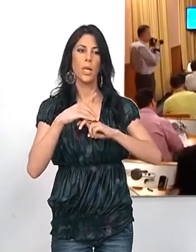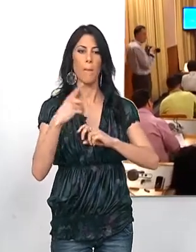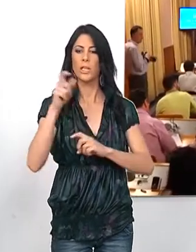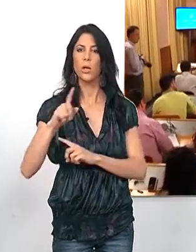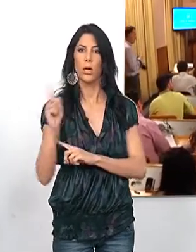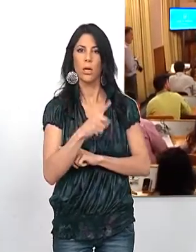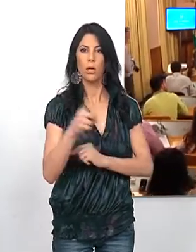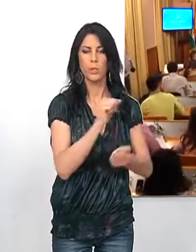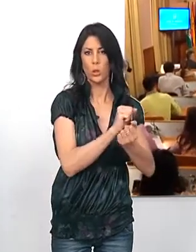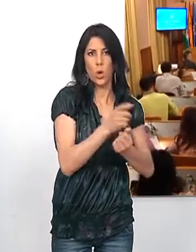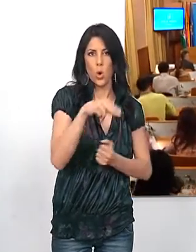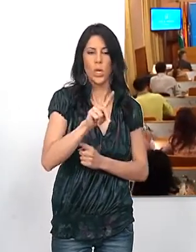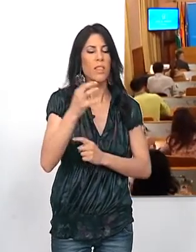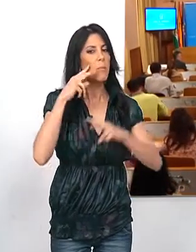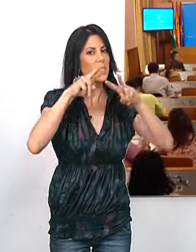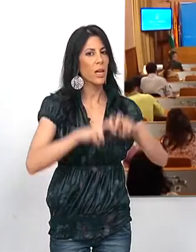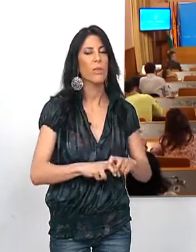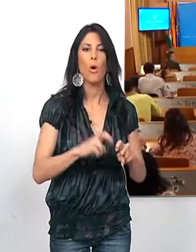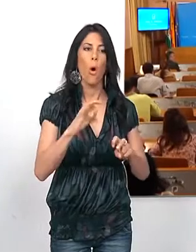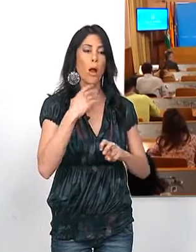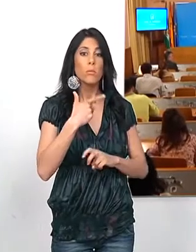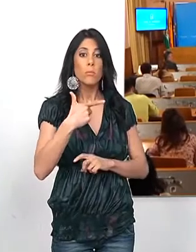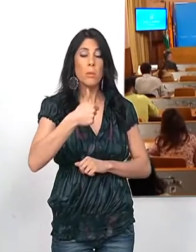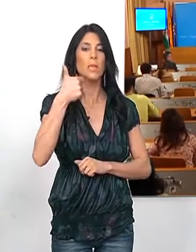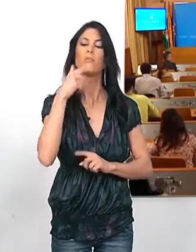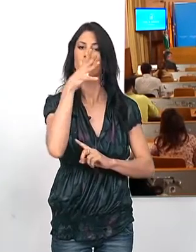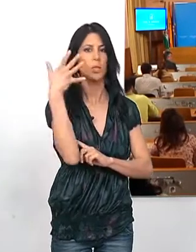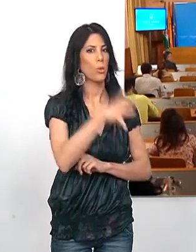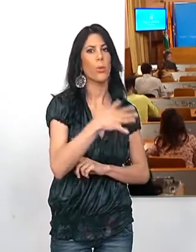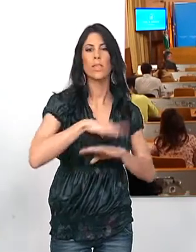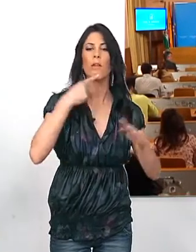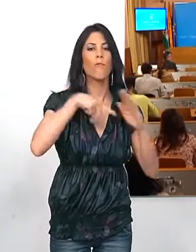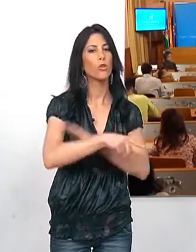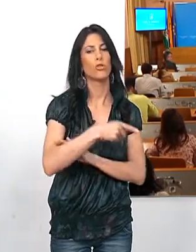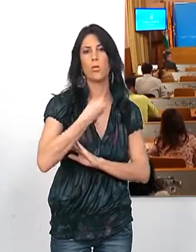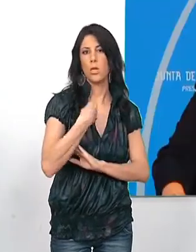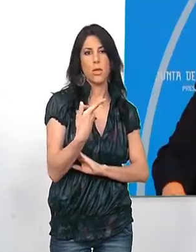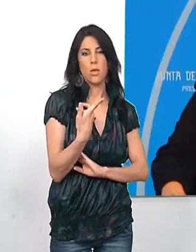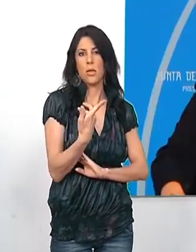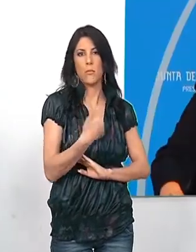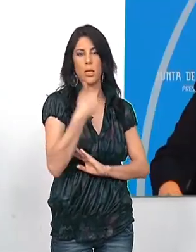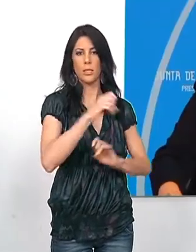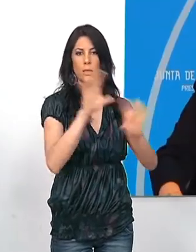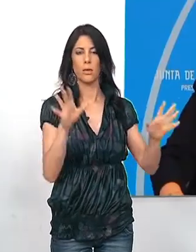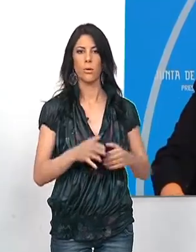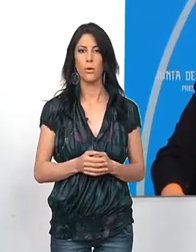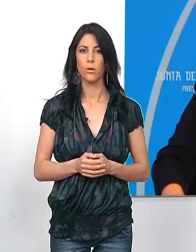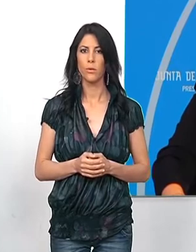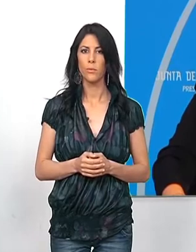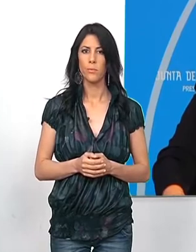equipo afronta con valentía este caso para investigar, denunciar y llegar hasta el fondo del asunto. Todo el mundo sabe que el